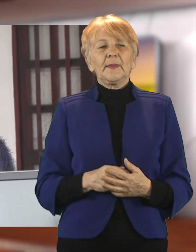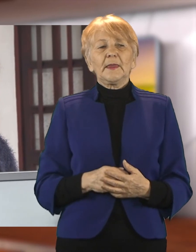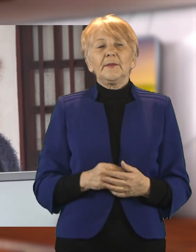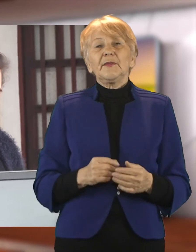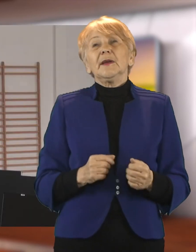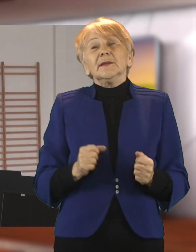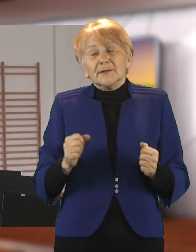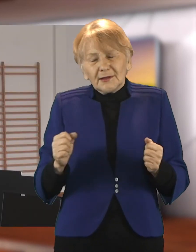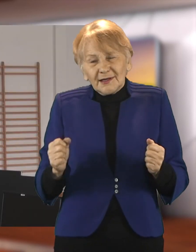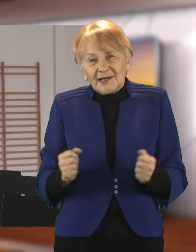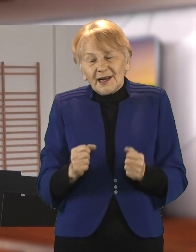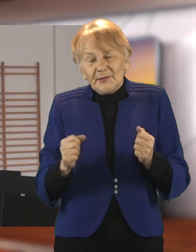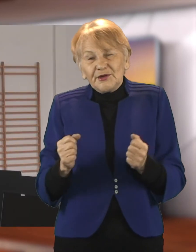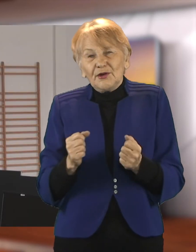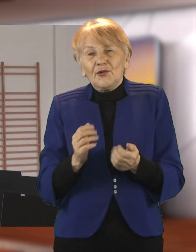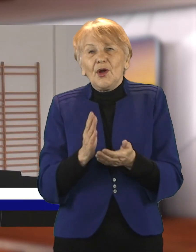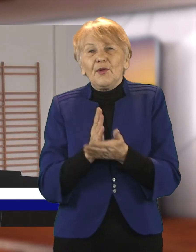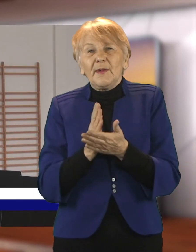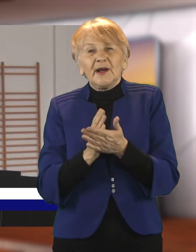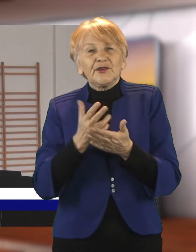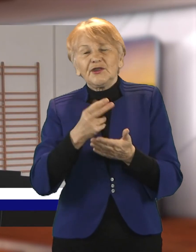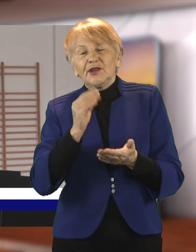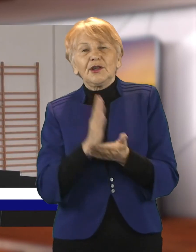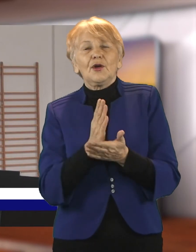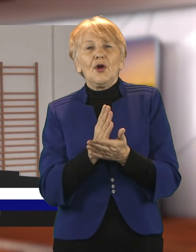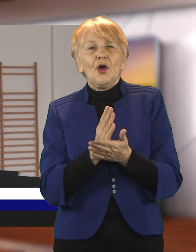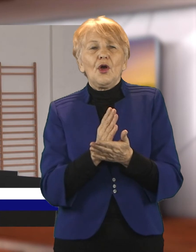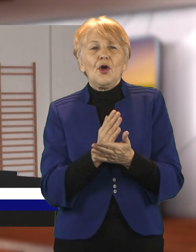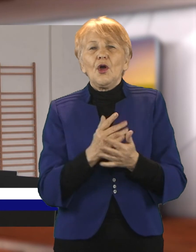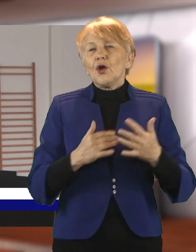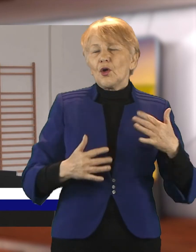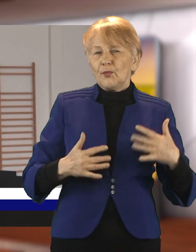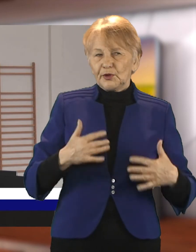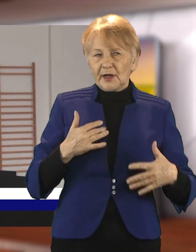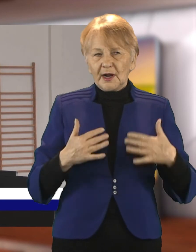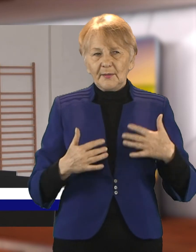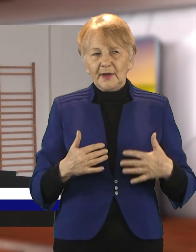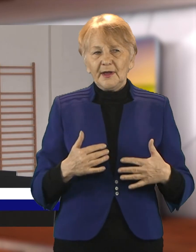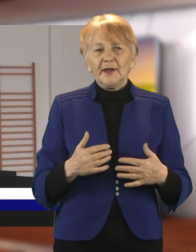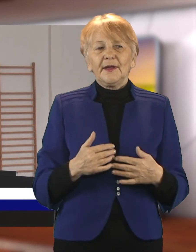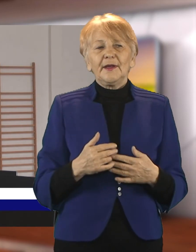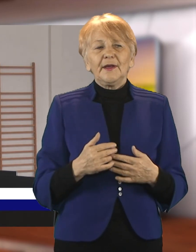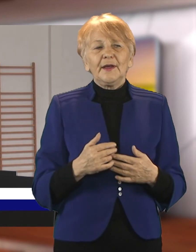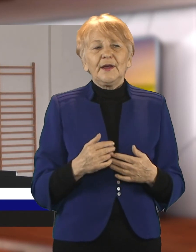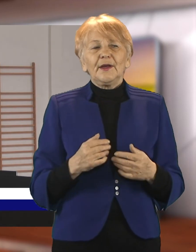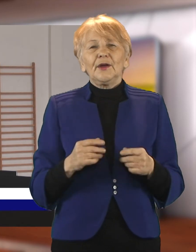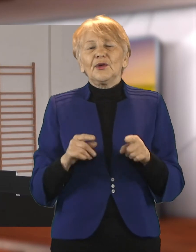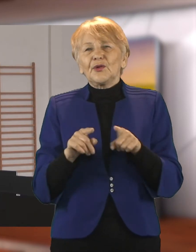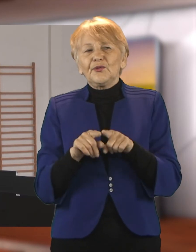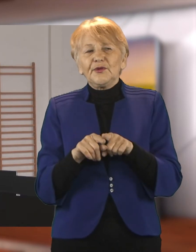społeczności. Staramy się pomagać nie tylko sprzętem komputerowym. Mam nadzieję, że i spróbujemy